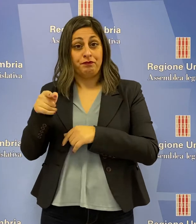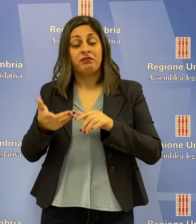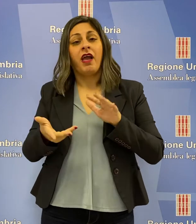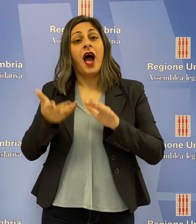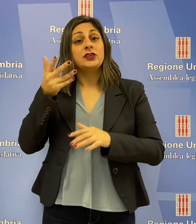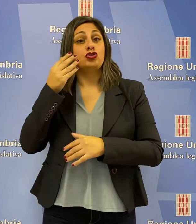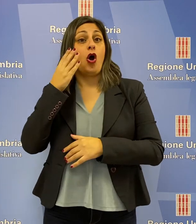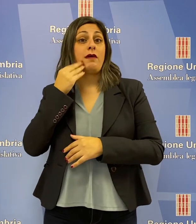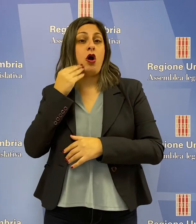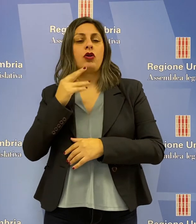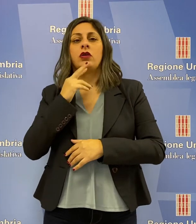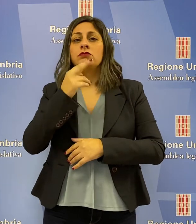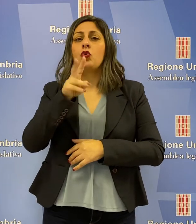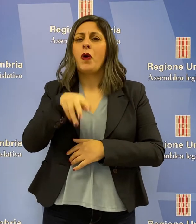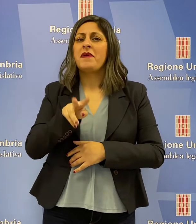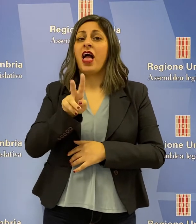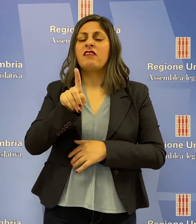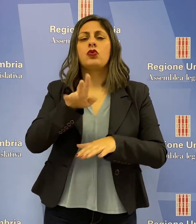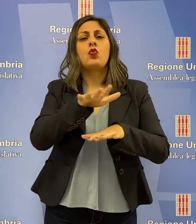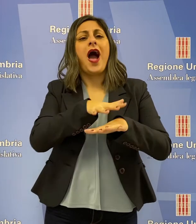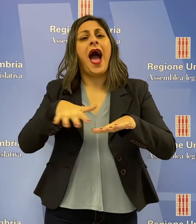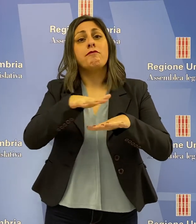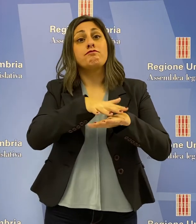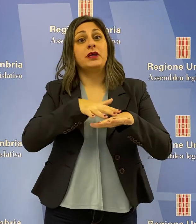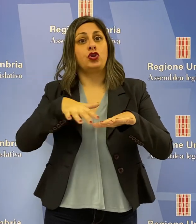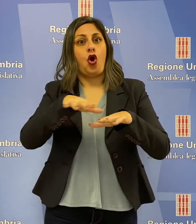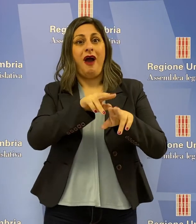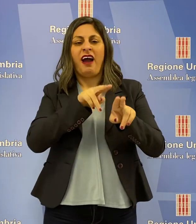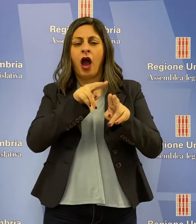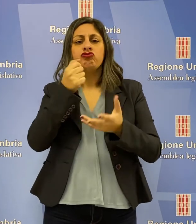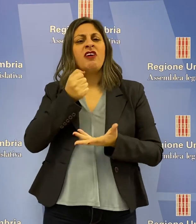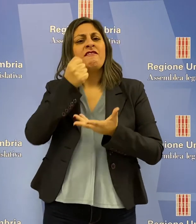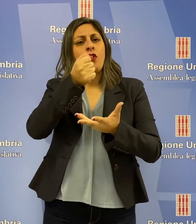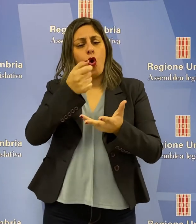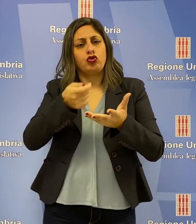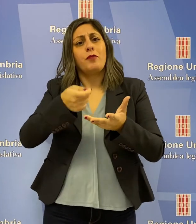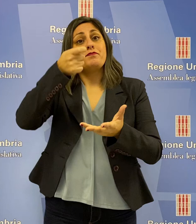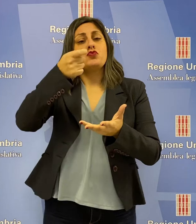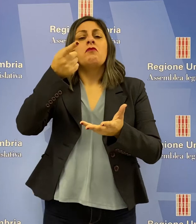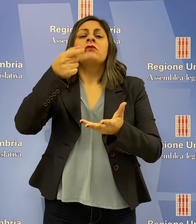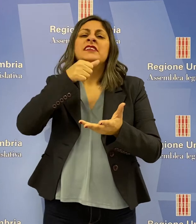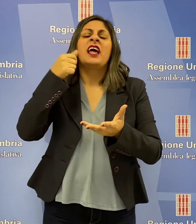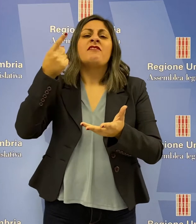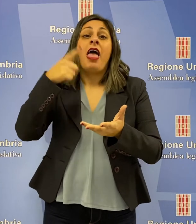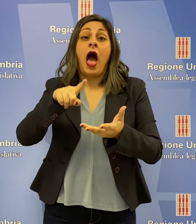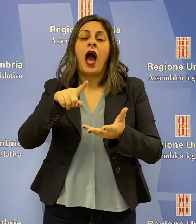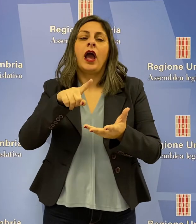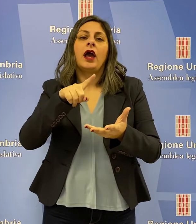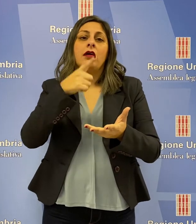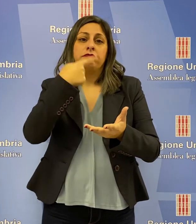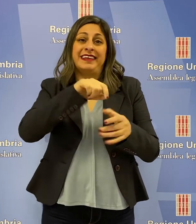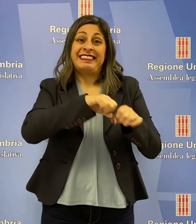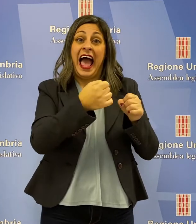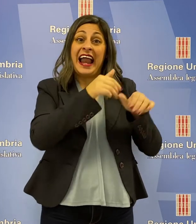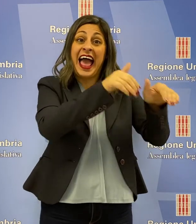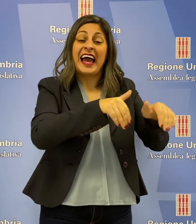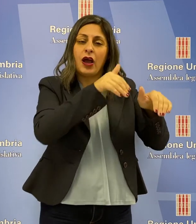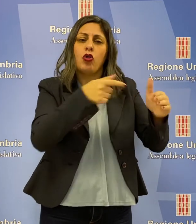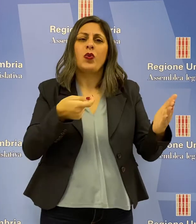Morroni ha risposto che dal 2021 gli ambiti di caccia avranno più fondi, anche per il rimborso dei danni all'agricoltura. Fino ad allora